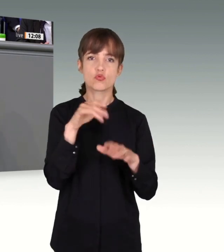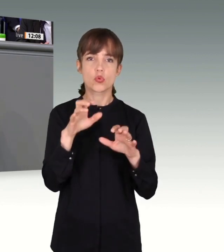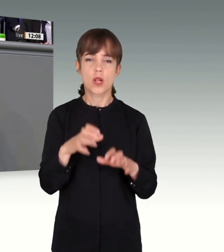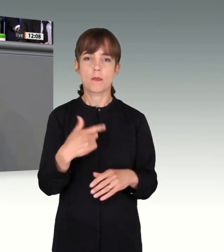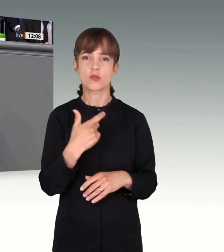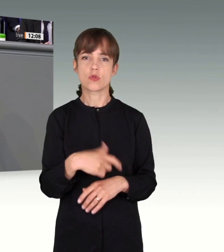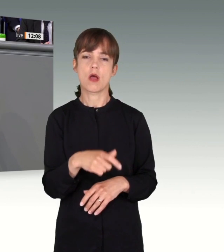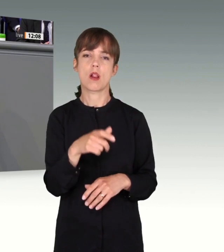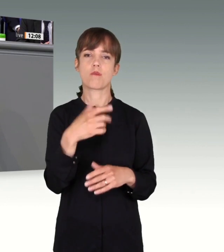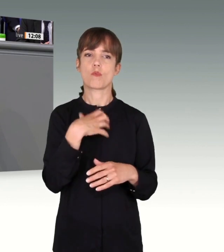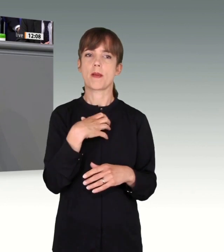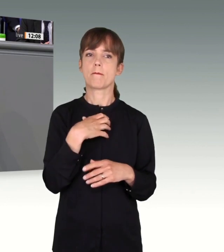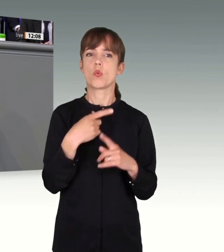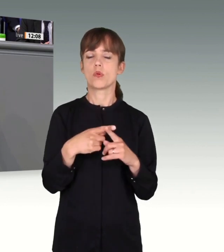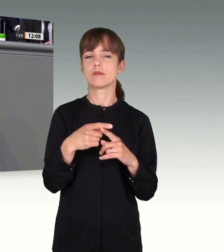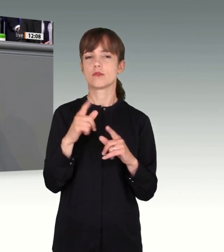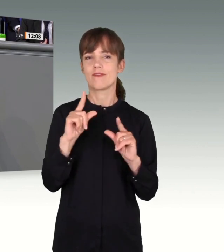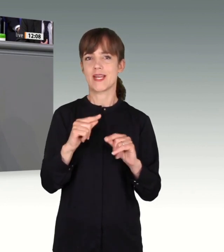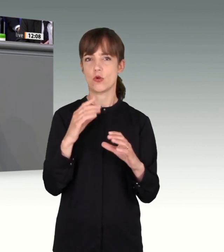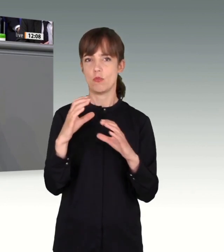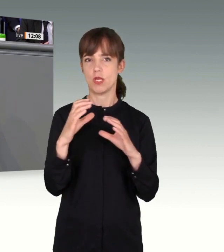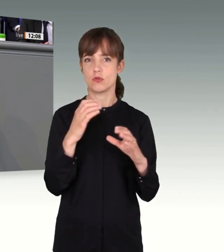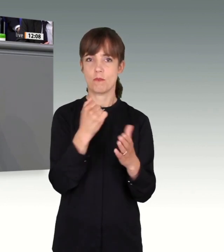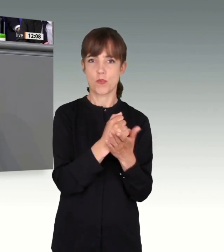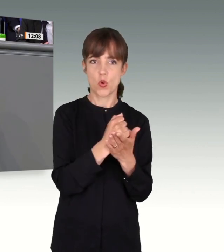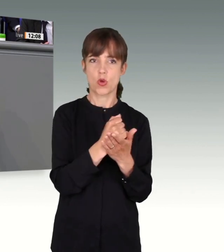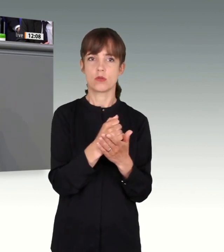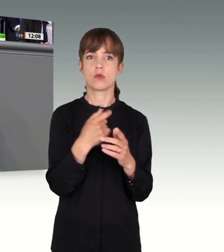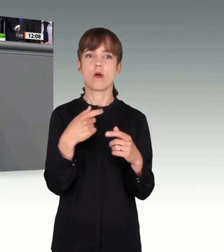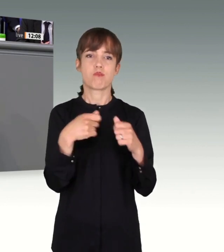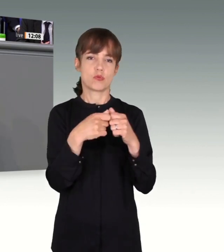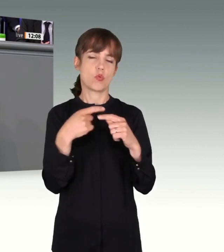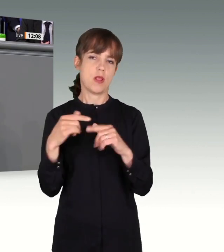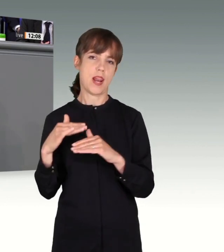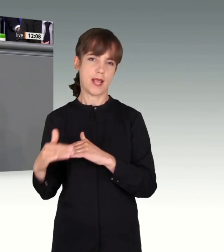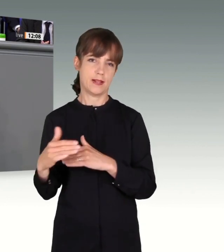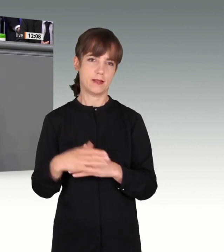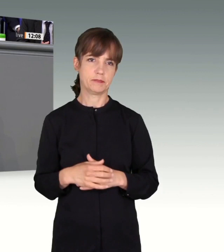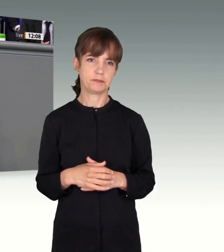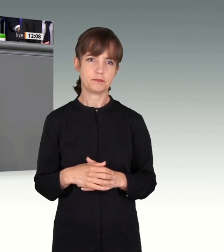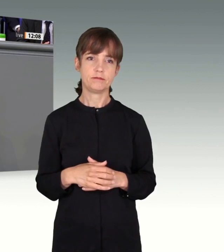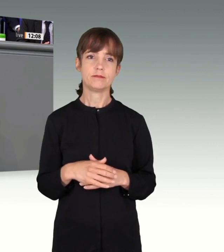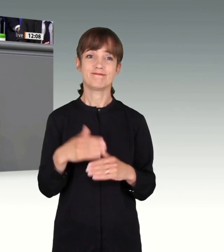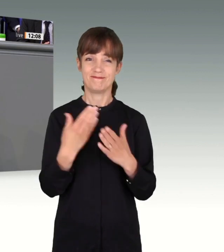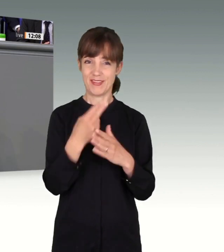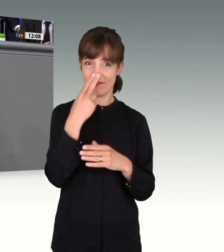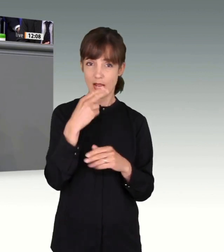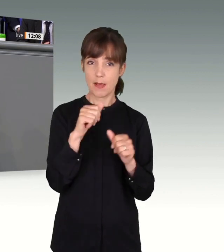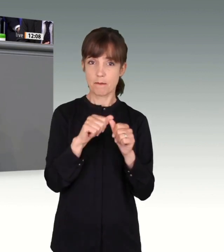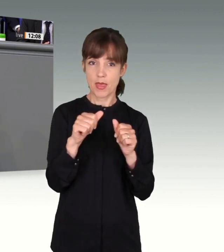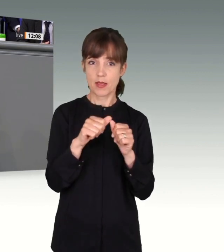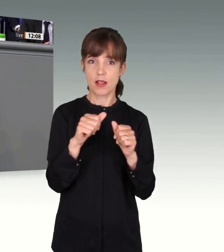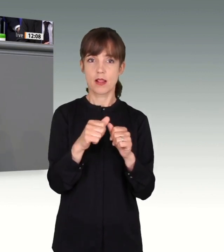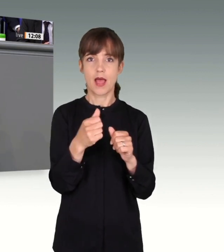diese mörderische Tat hätte verhindert werden können. Auch der anschließende Umgang staatlicher Stellen mit Opfern und ihren Angehörigen